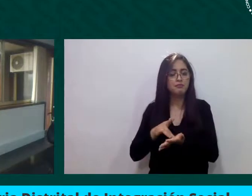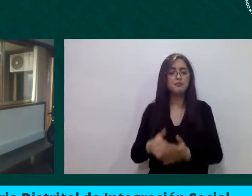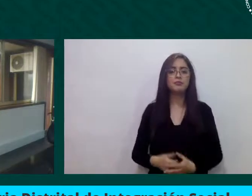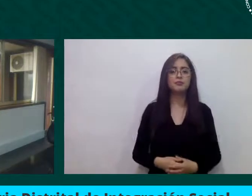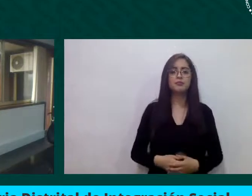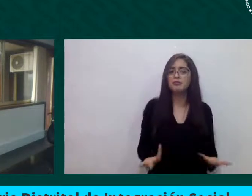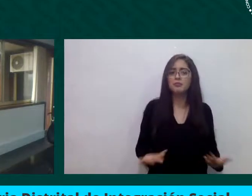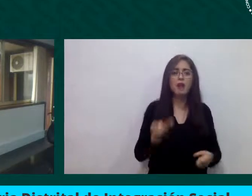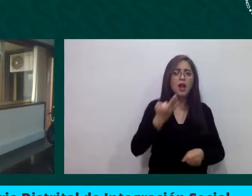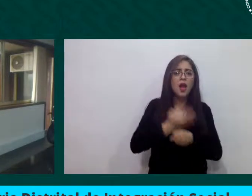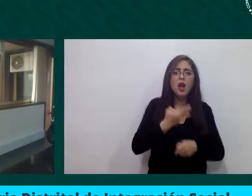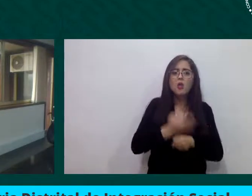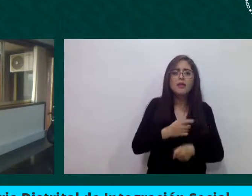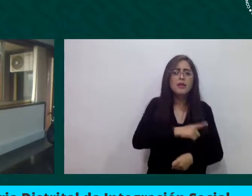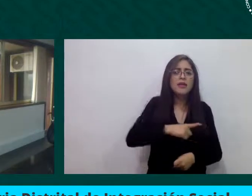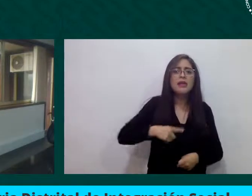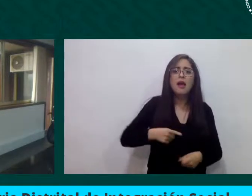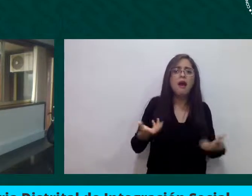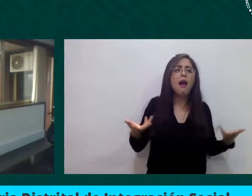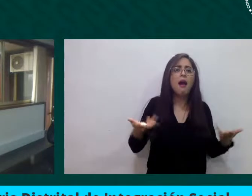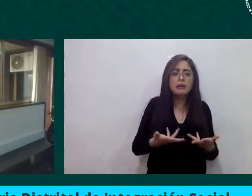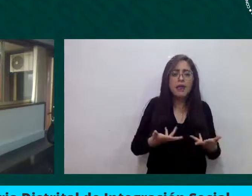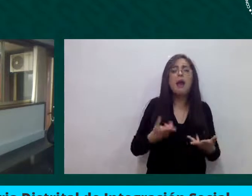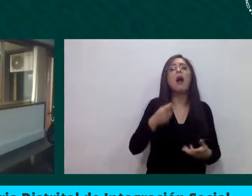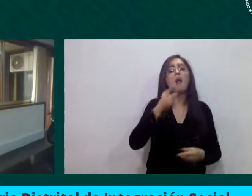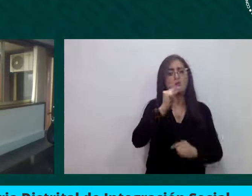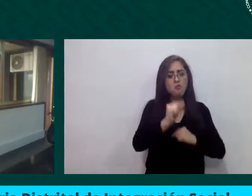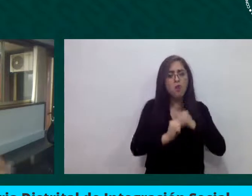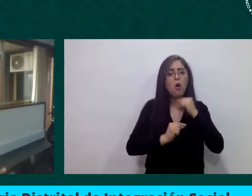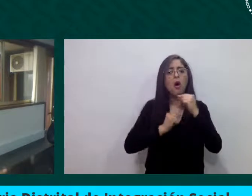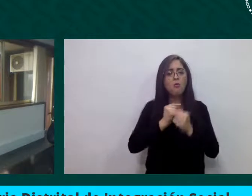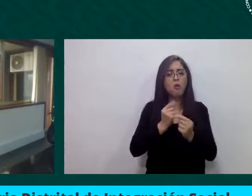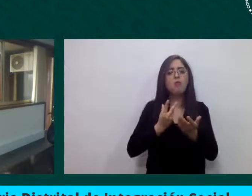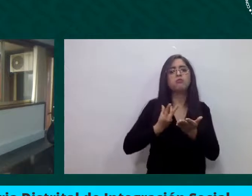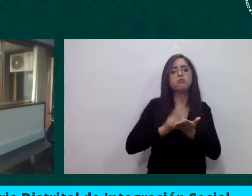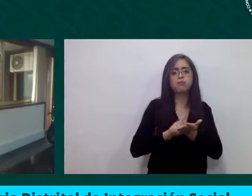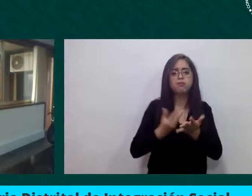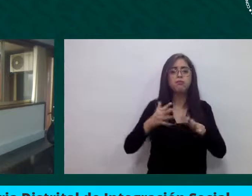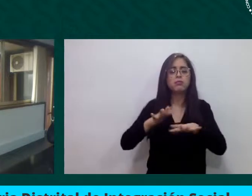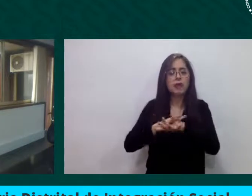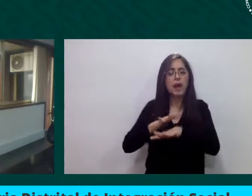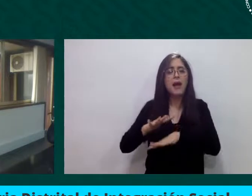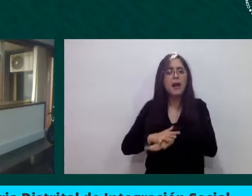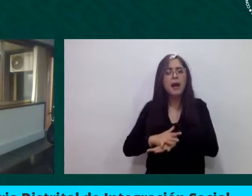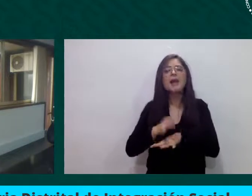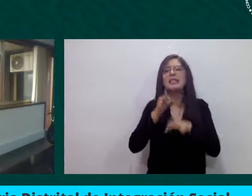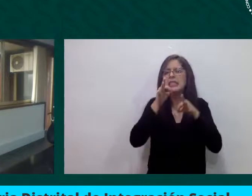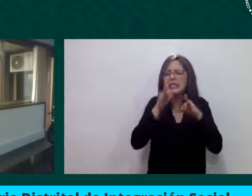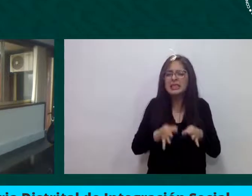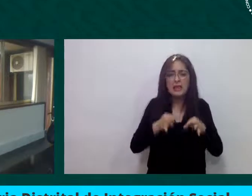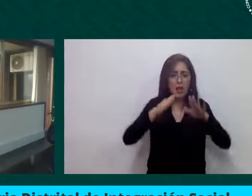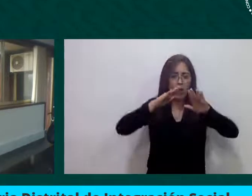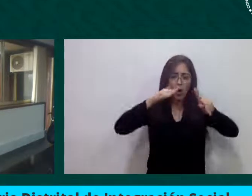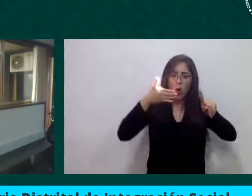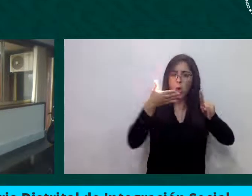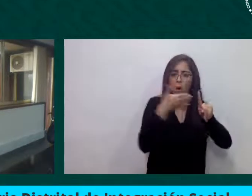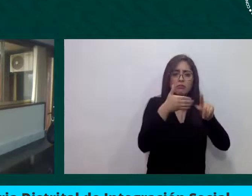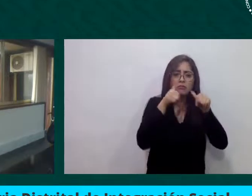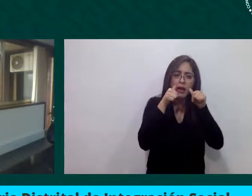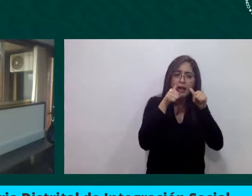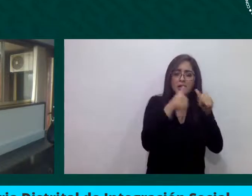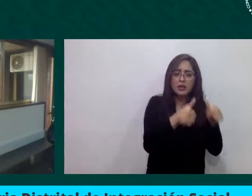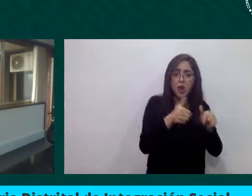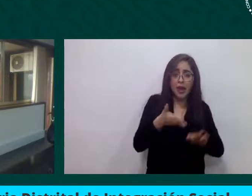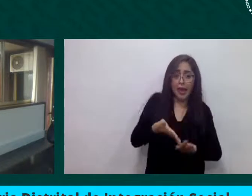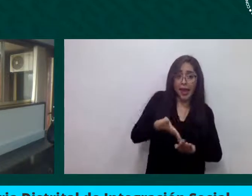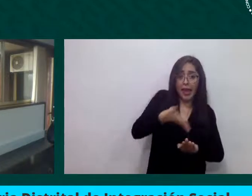la atención. La atención como estaba dada ya no puede ser igual, debe ser diferente.